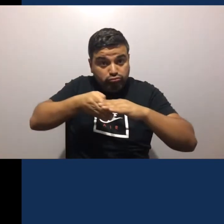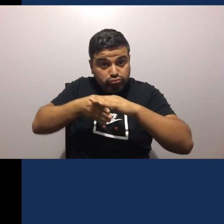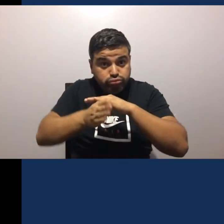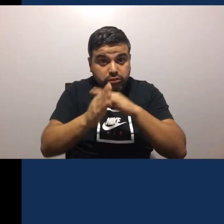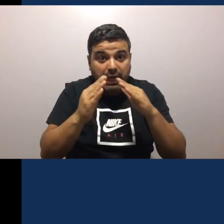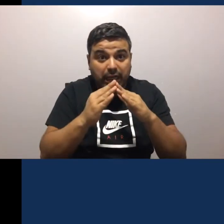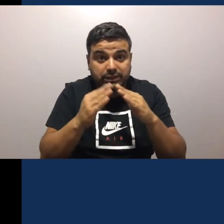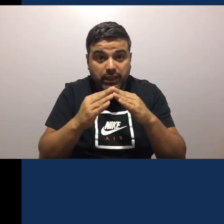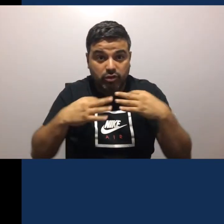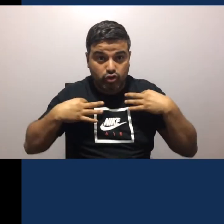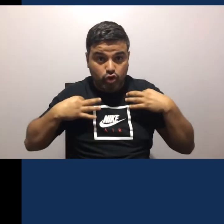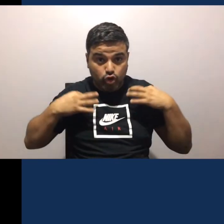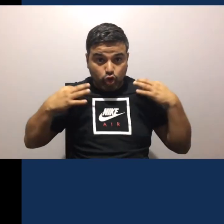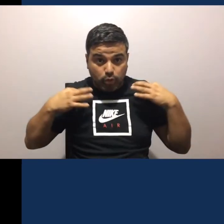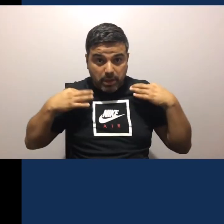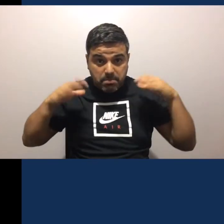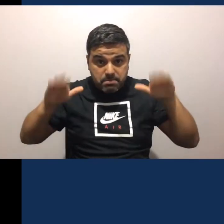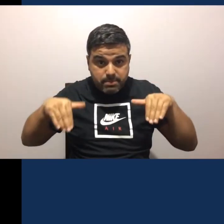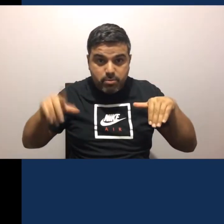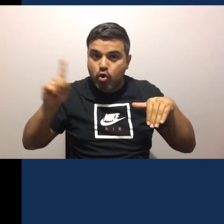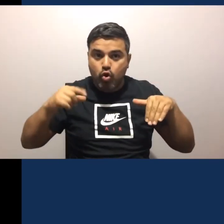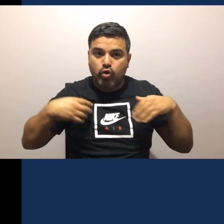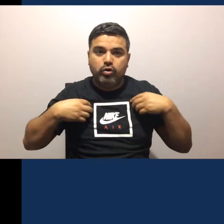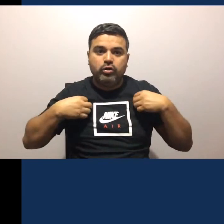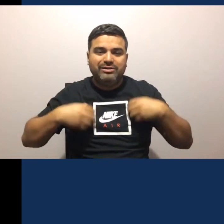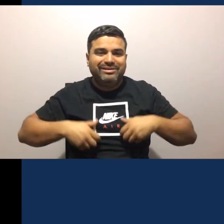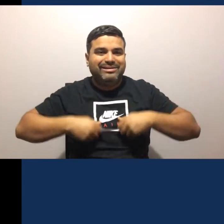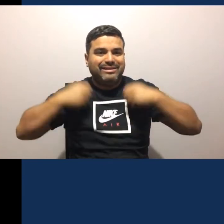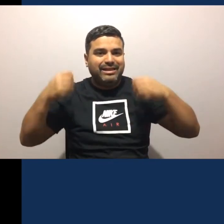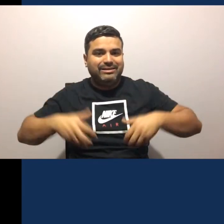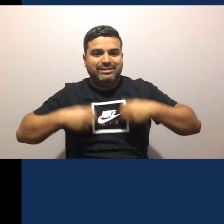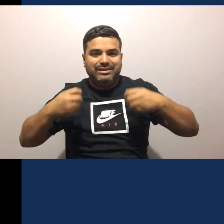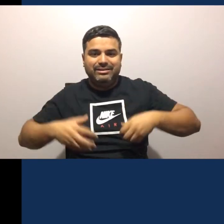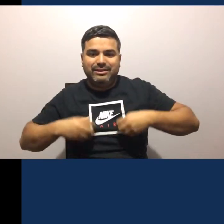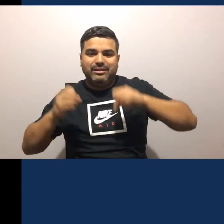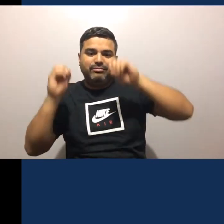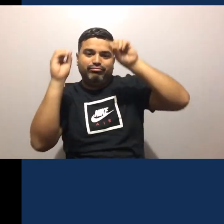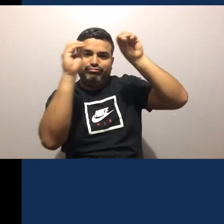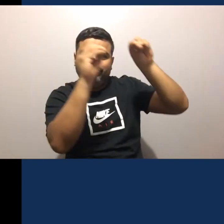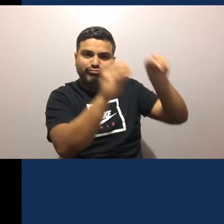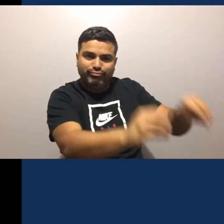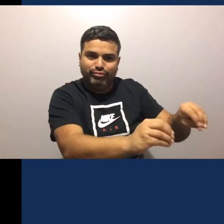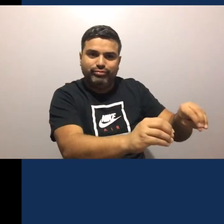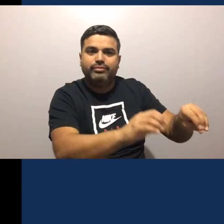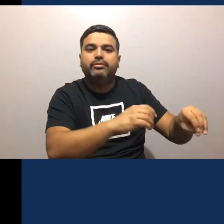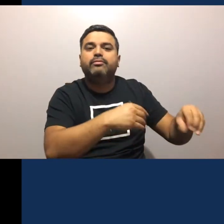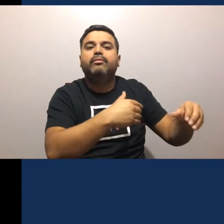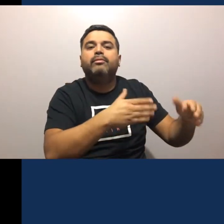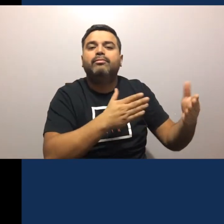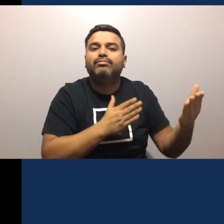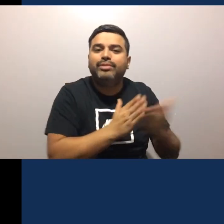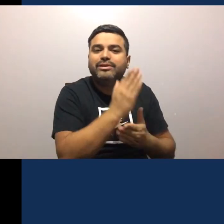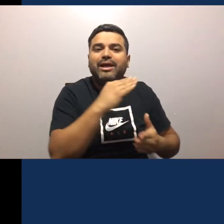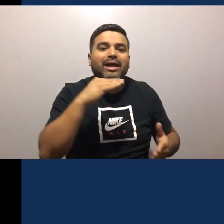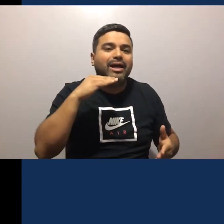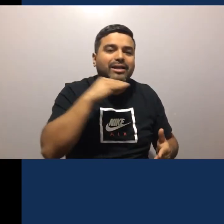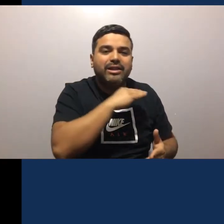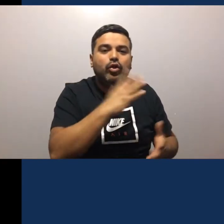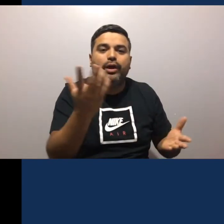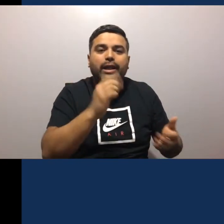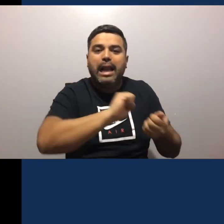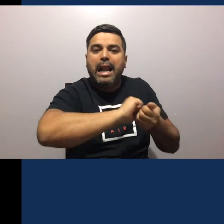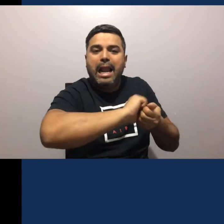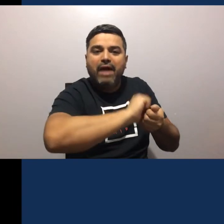No ingreses A la casa Con la misma ropa Que vienes Desde fuera de ella Quitatela Y